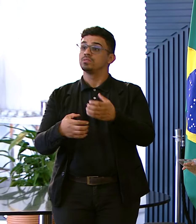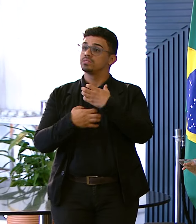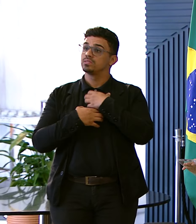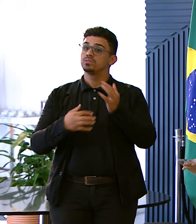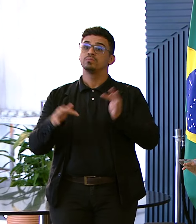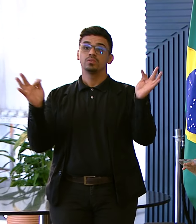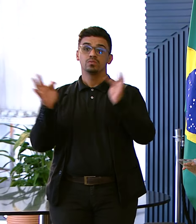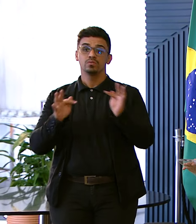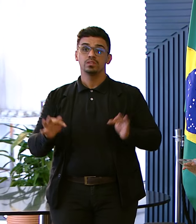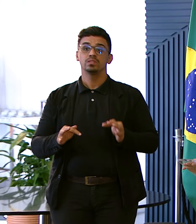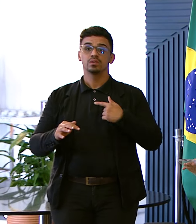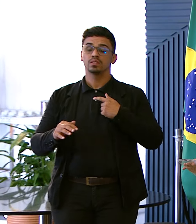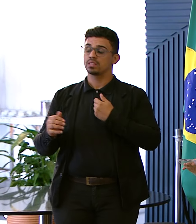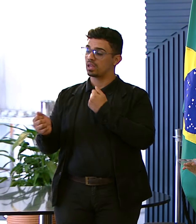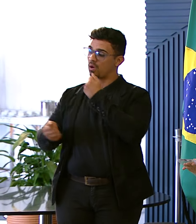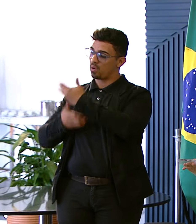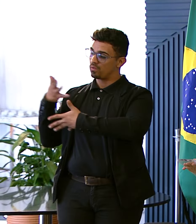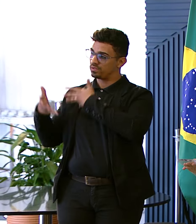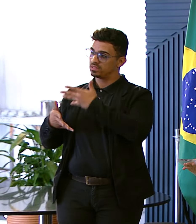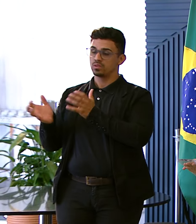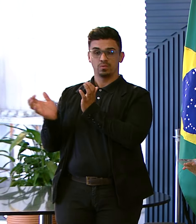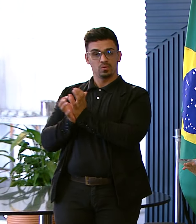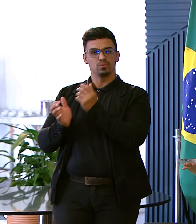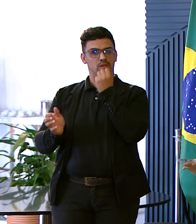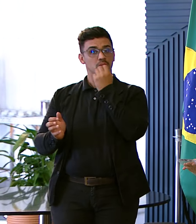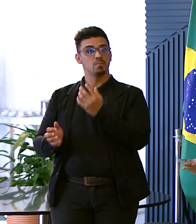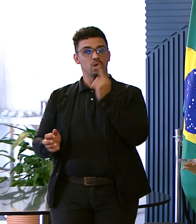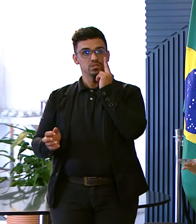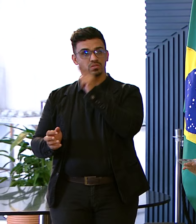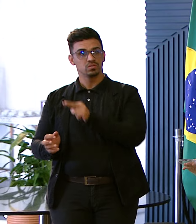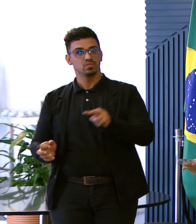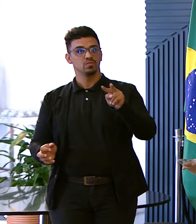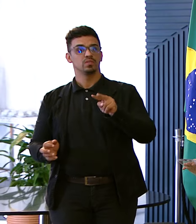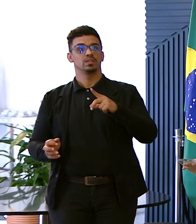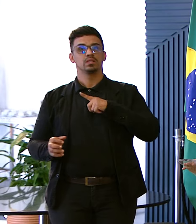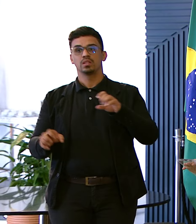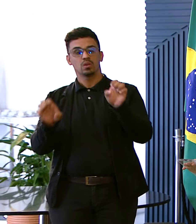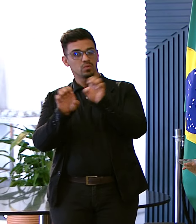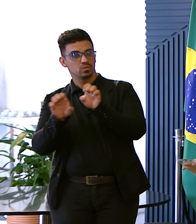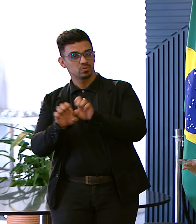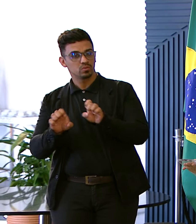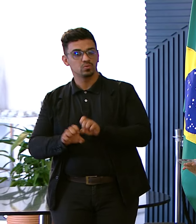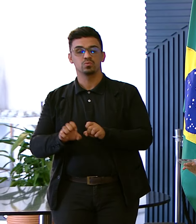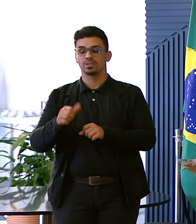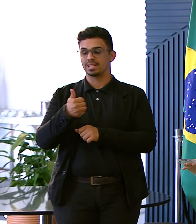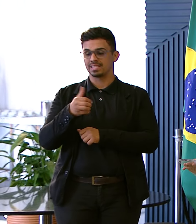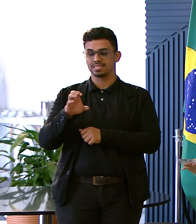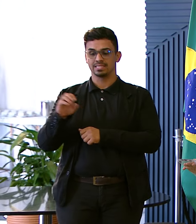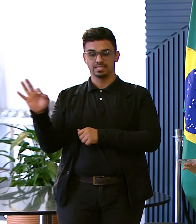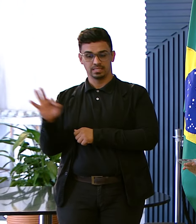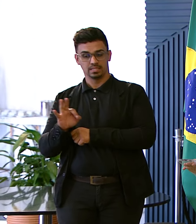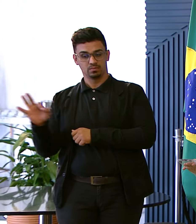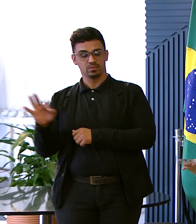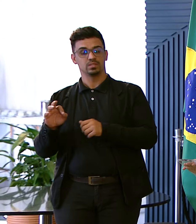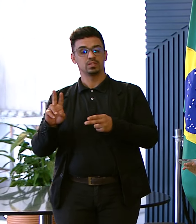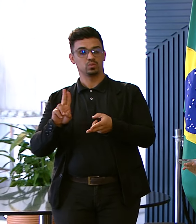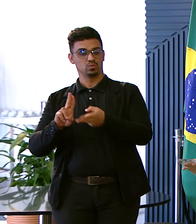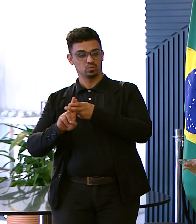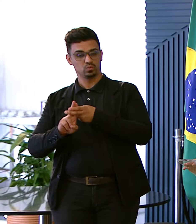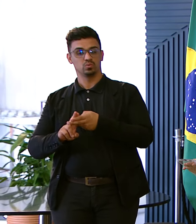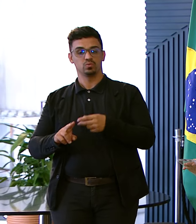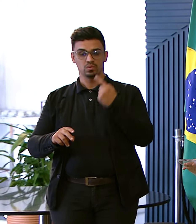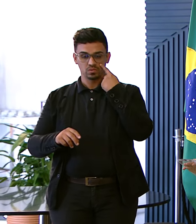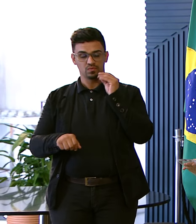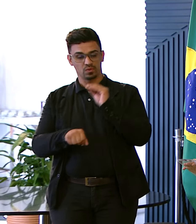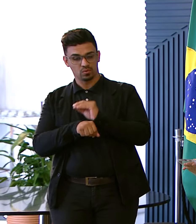até comentei Isso com a minha equipe Eu falei assim Que bom a gente conseguir ver isso A gente vê numa estrutura Que é 100% SUS A gente vê esse tipo de cuidado